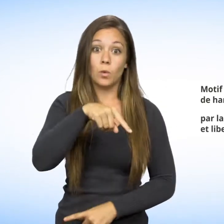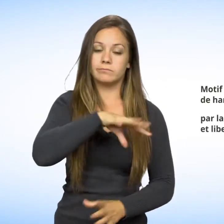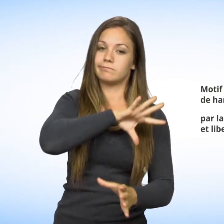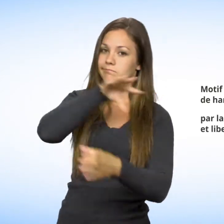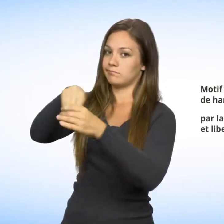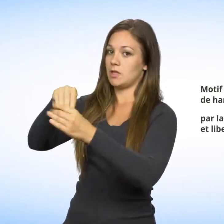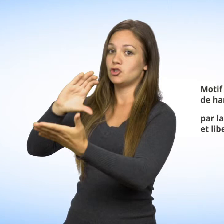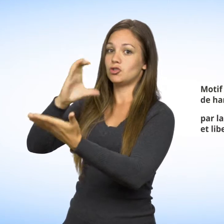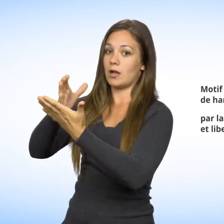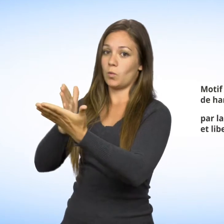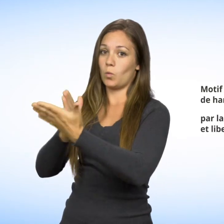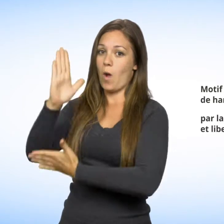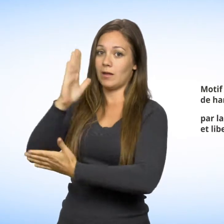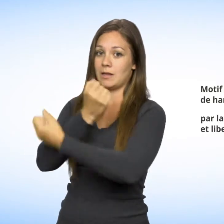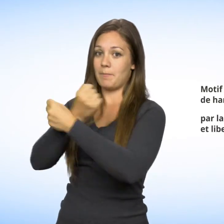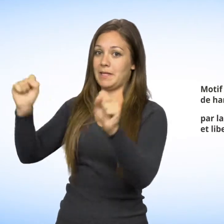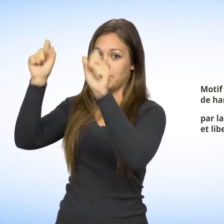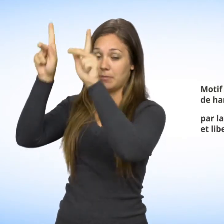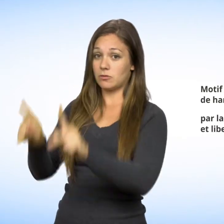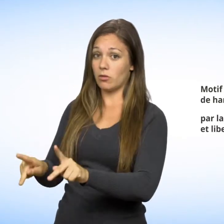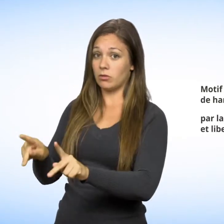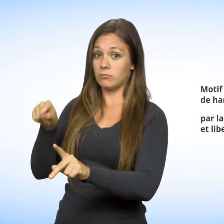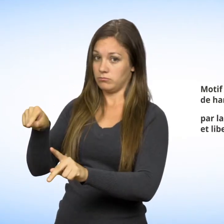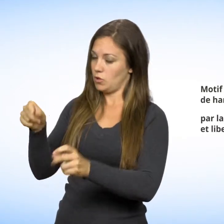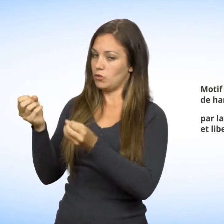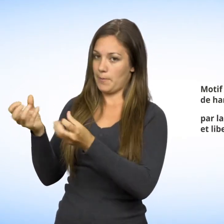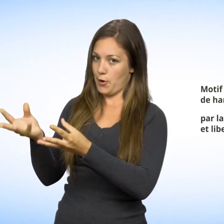Ces situations sont contraires à la Charte des droits et libertés de la personne.